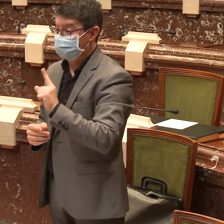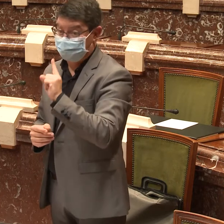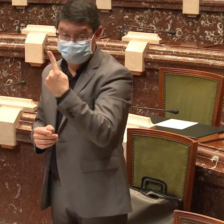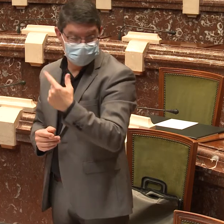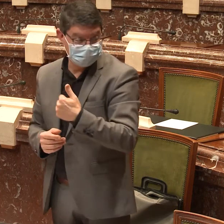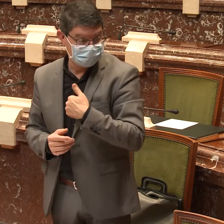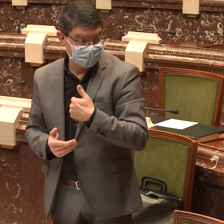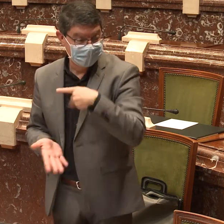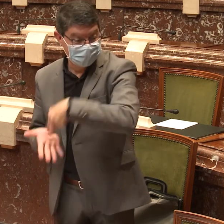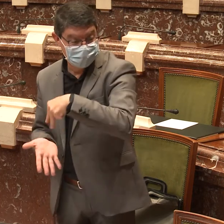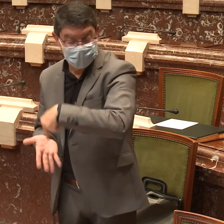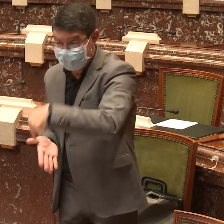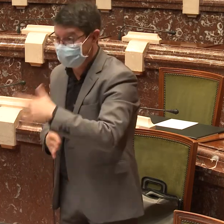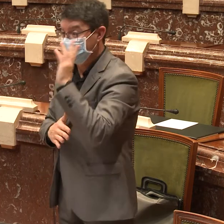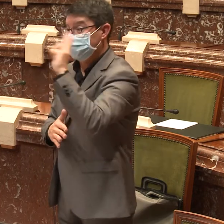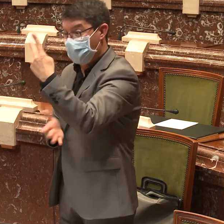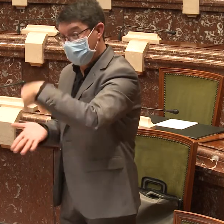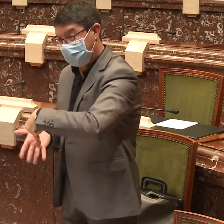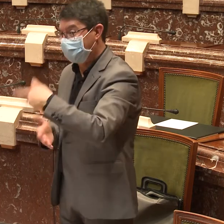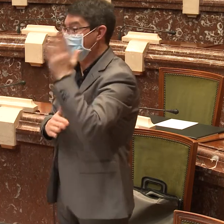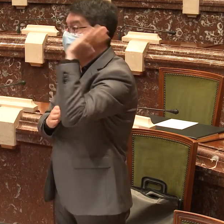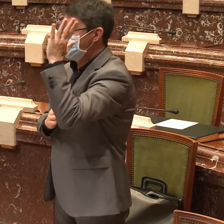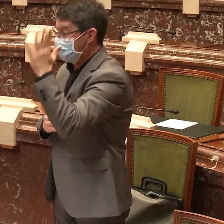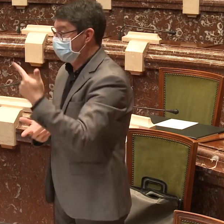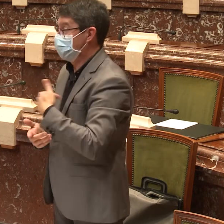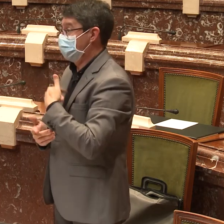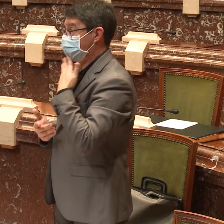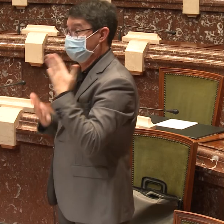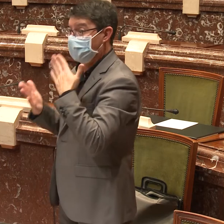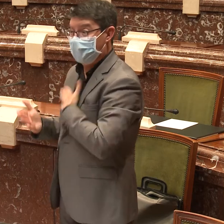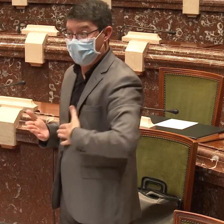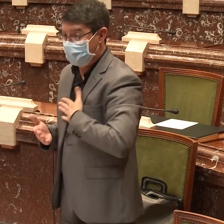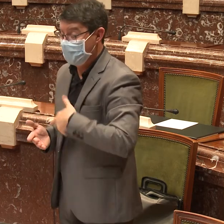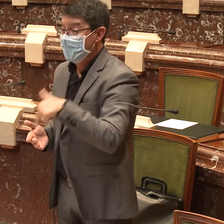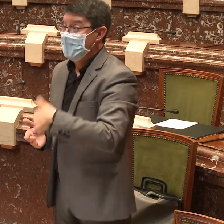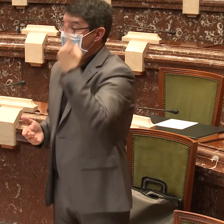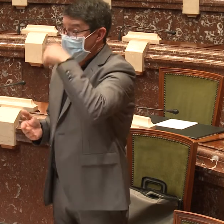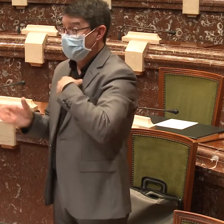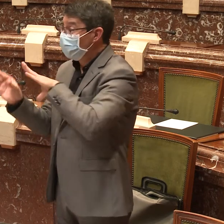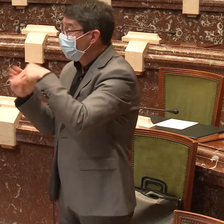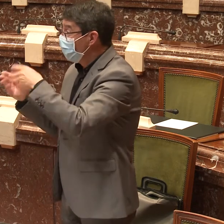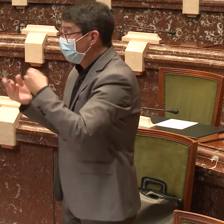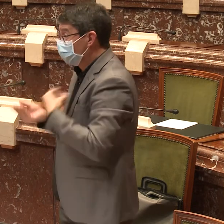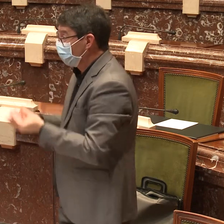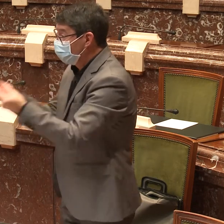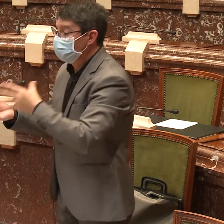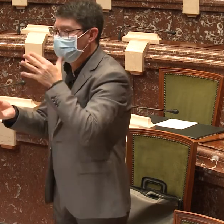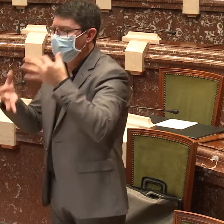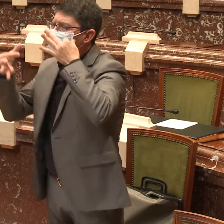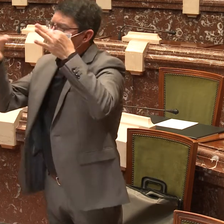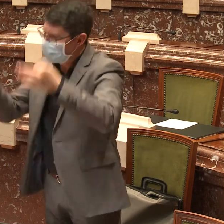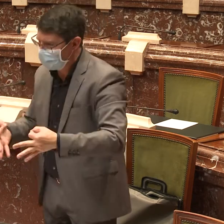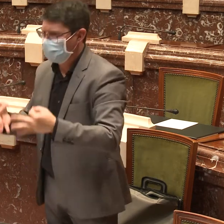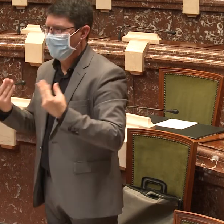quería decir, en primer lugar, que es la segunda vez que comparezco ante esta Cámara y que para mí ha sido un placer.